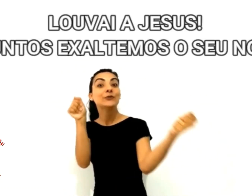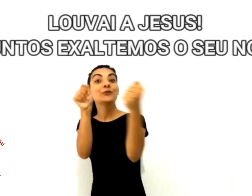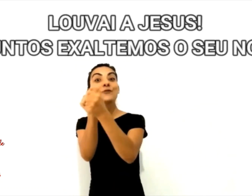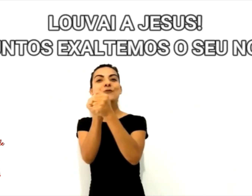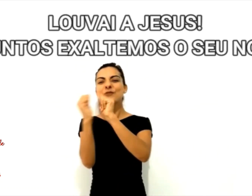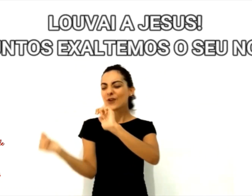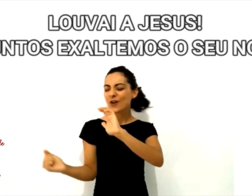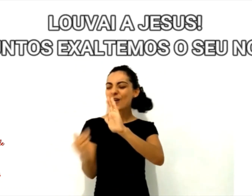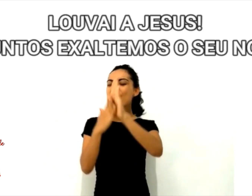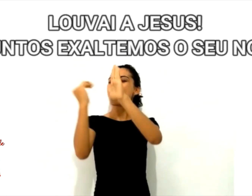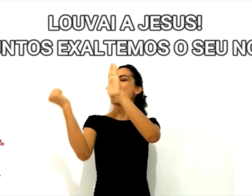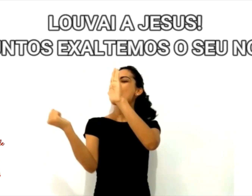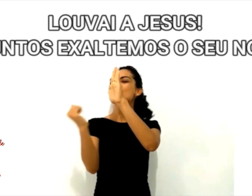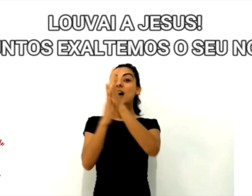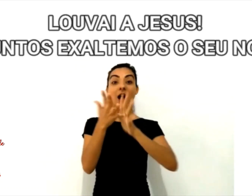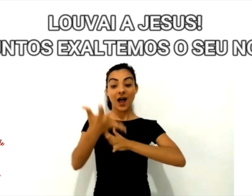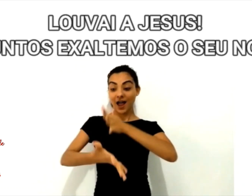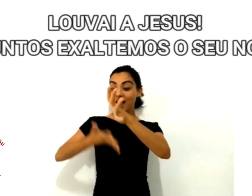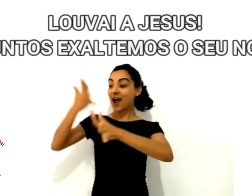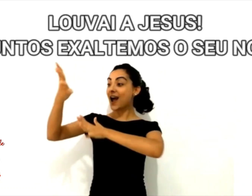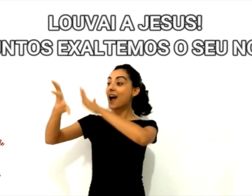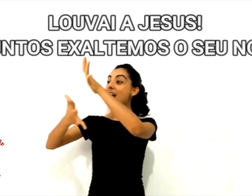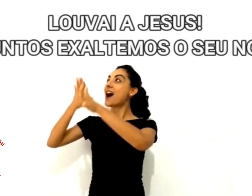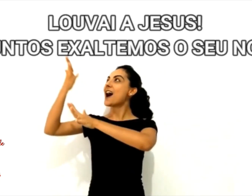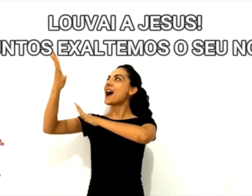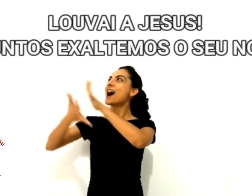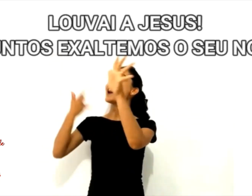Louvai a Jesus,